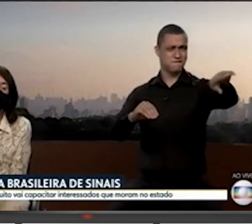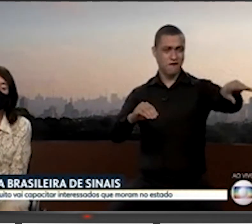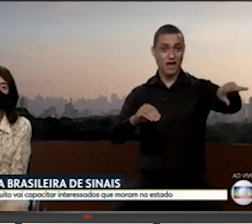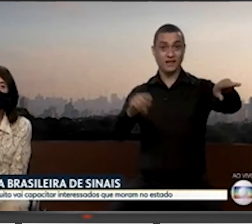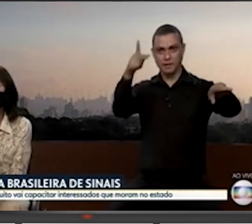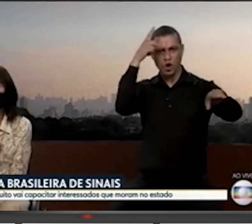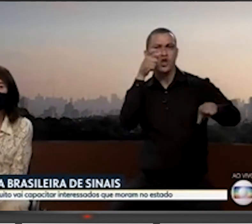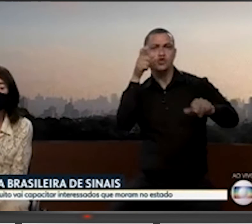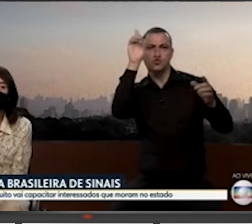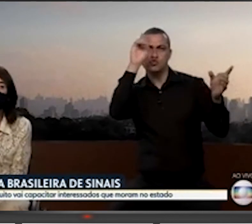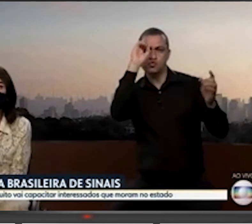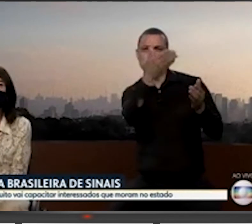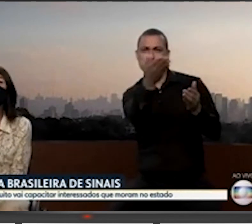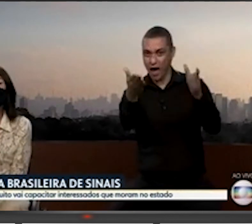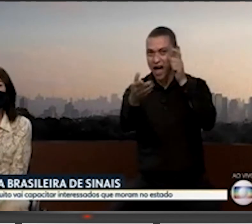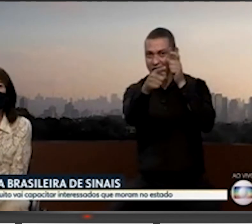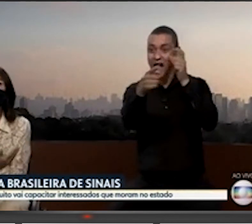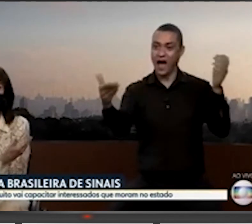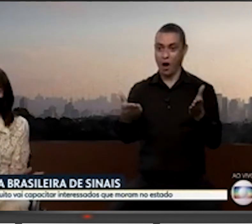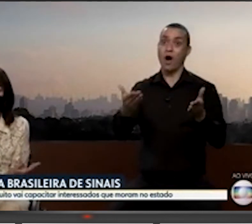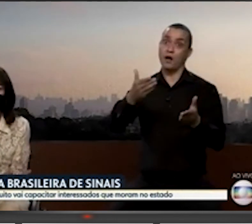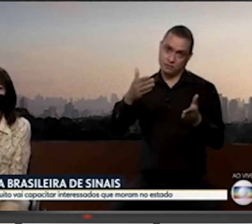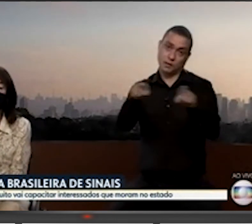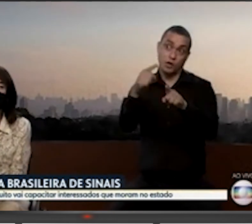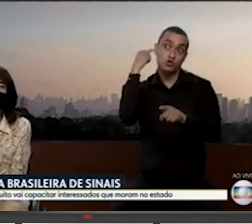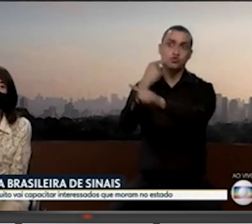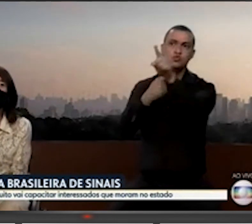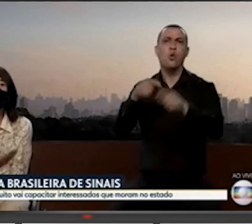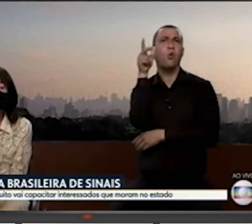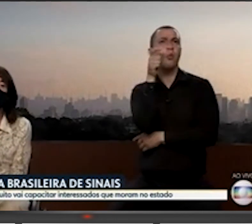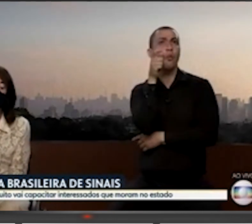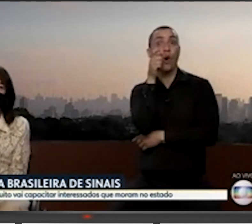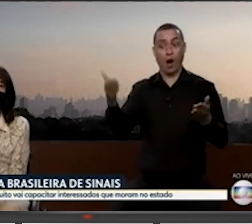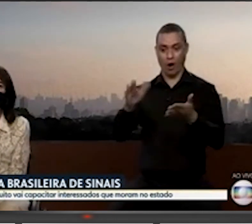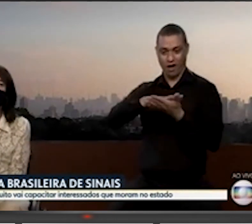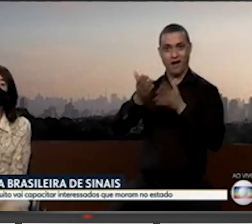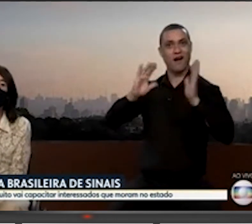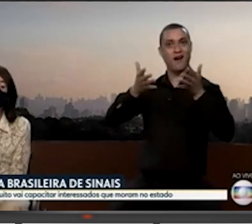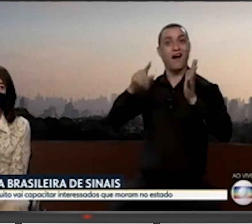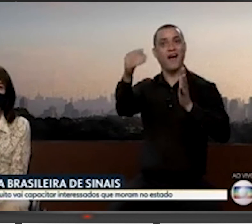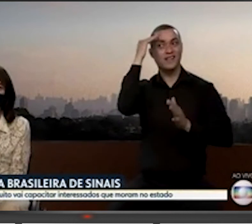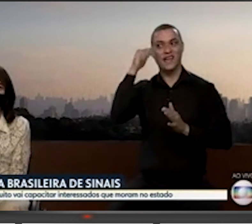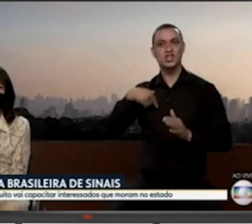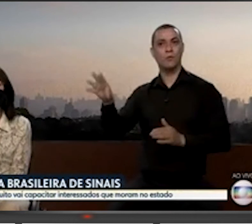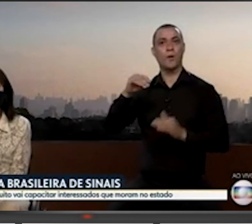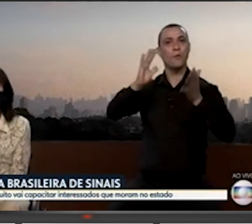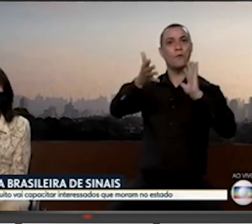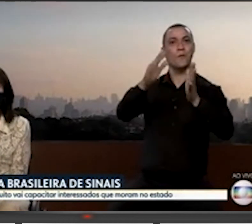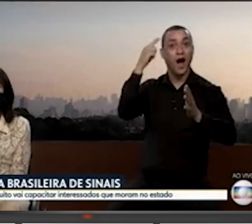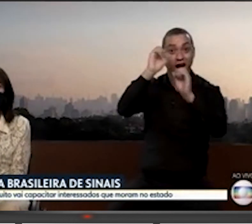todos os dias, que assistem a programação, e pessoas que são surdas, estão entendendo exatamente o que eu estou falando. E é isso que a gente tem que fazer,